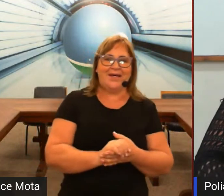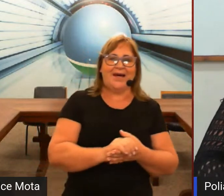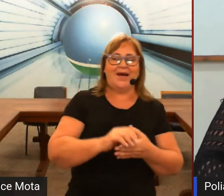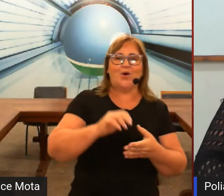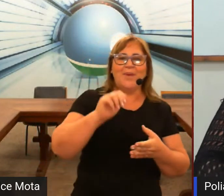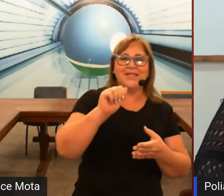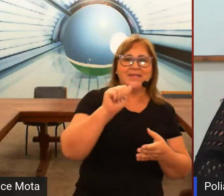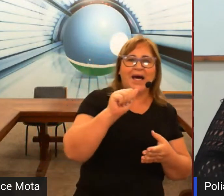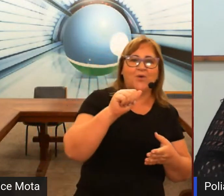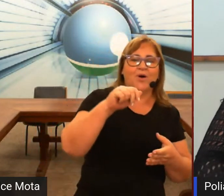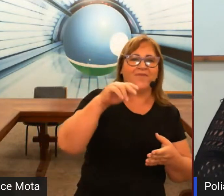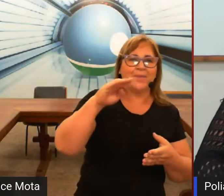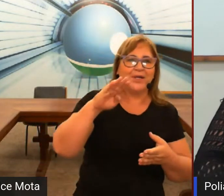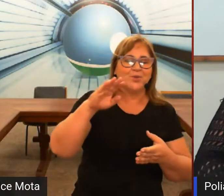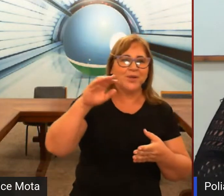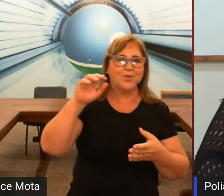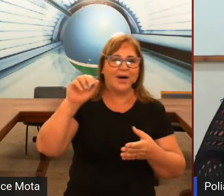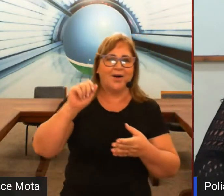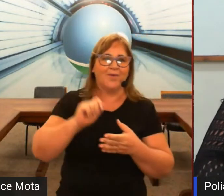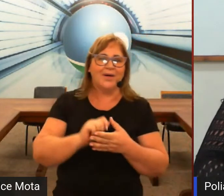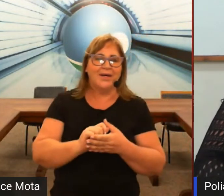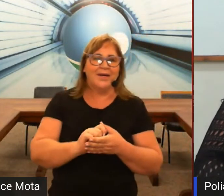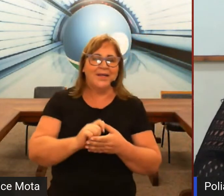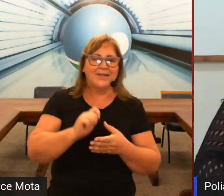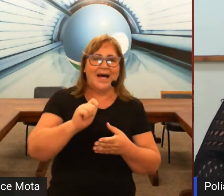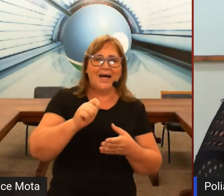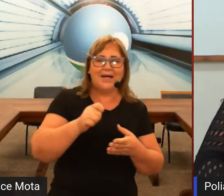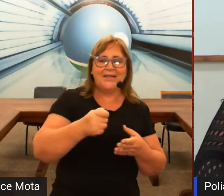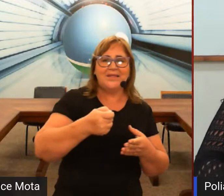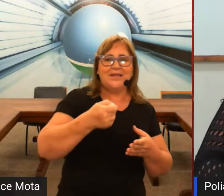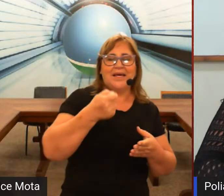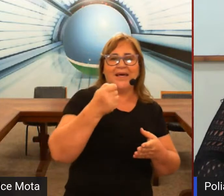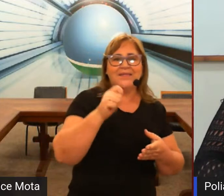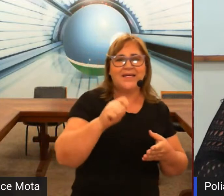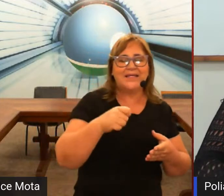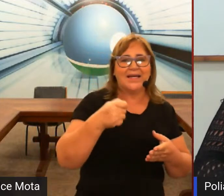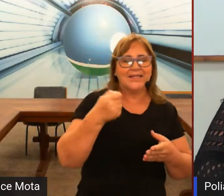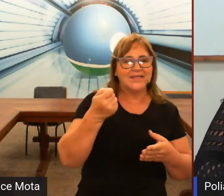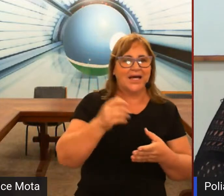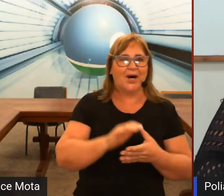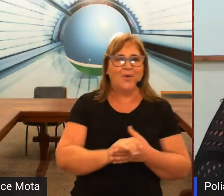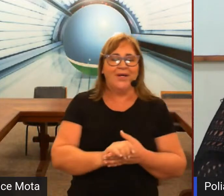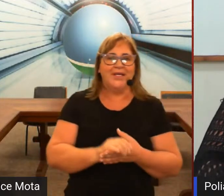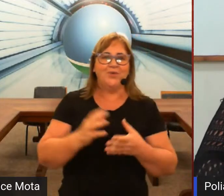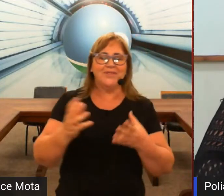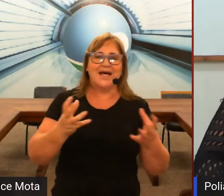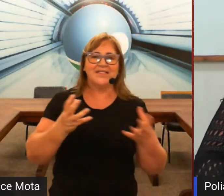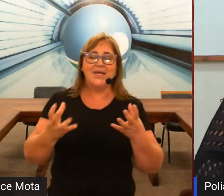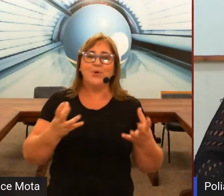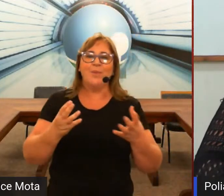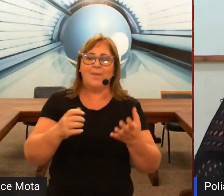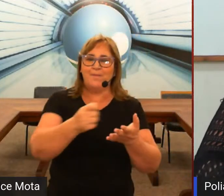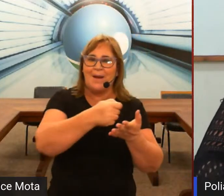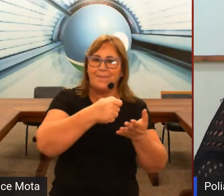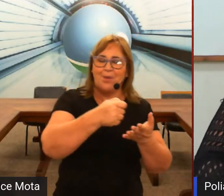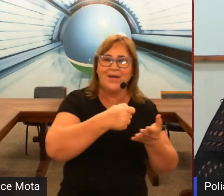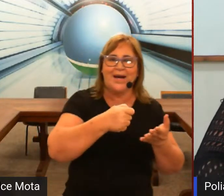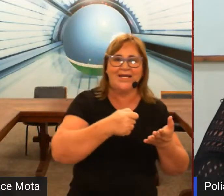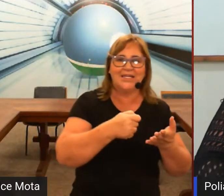começar com o alfabeto manual dar inserir cada sinal e usar sempre um papel uma caneta